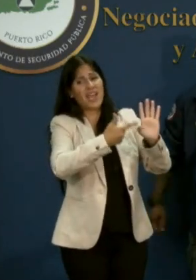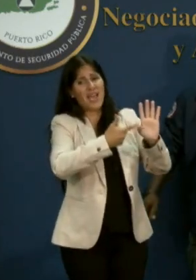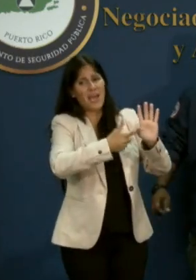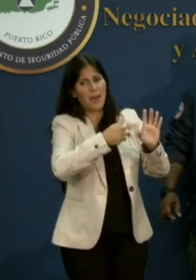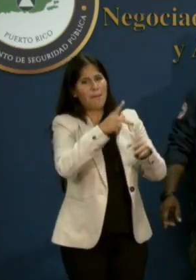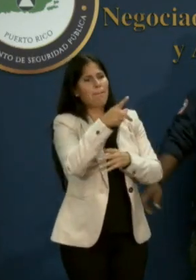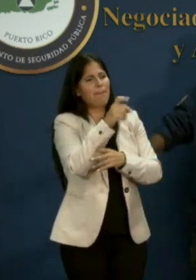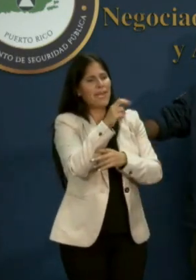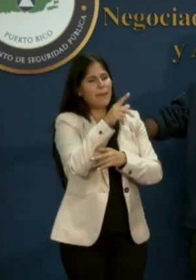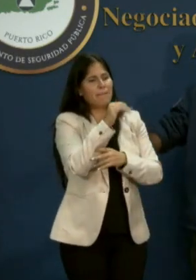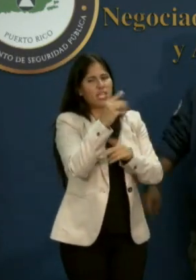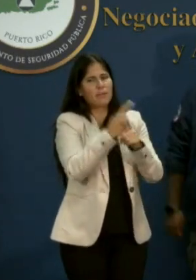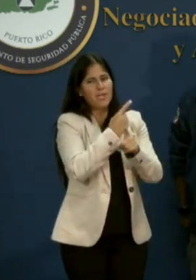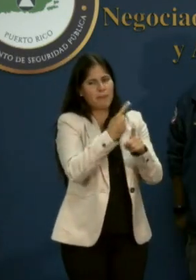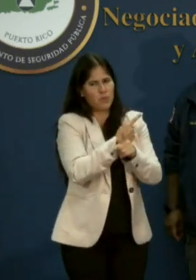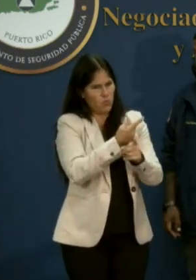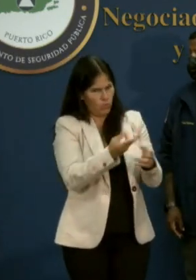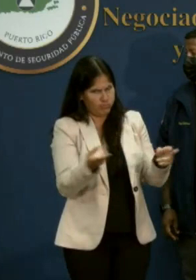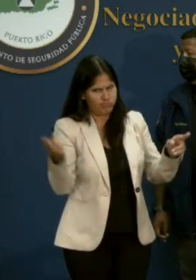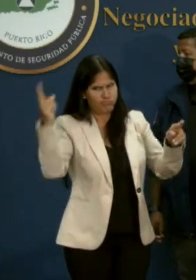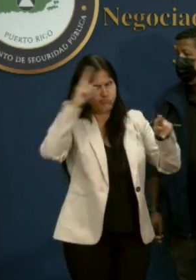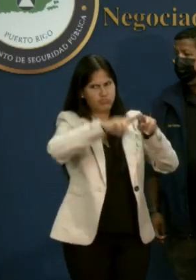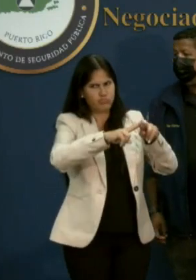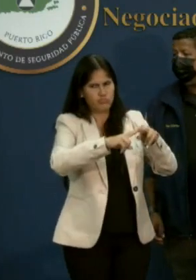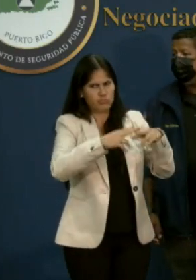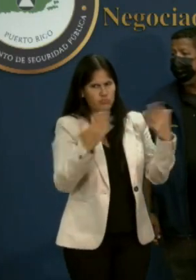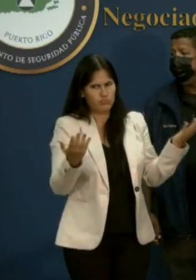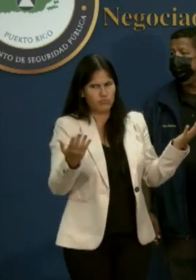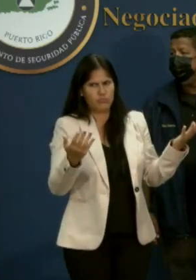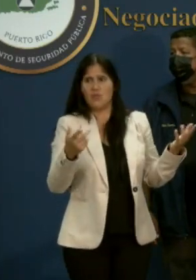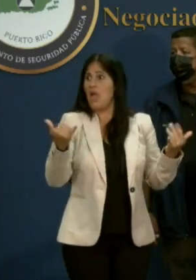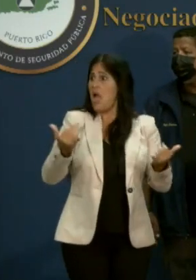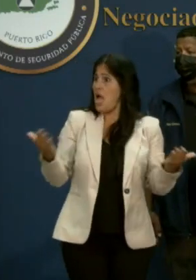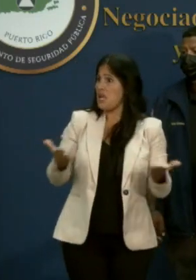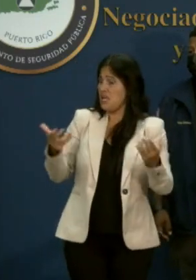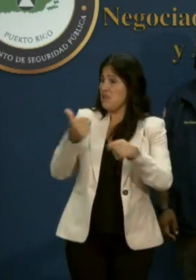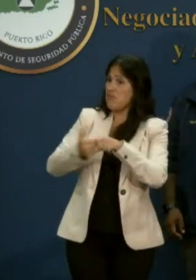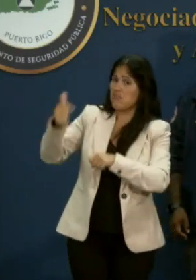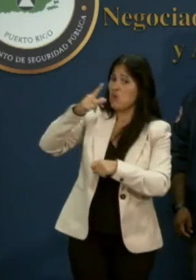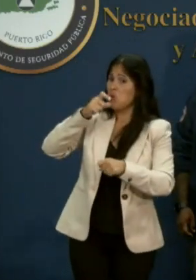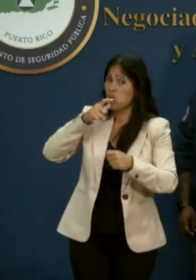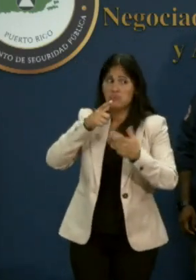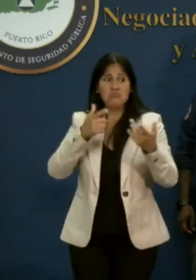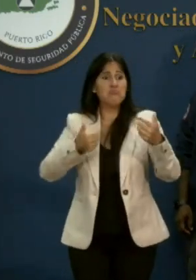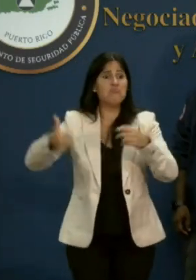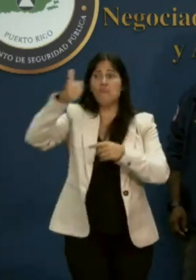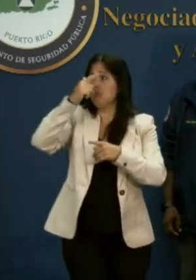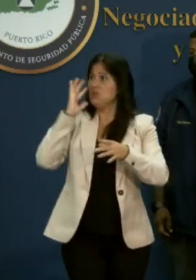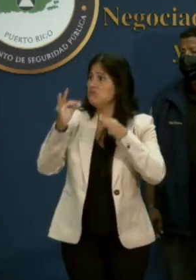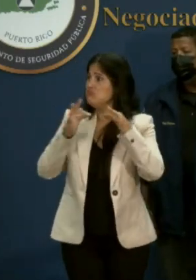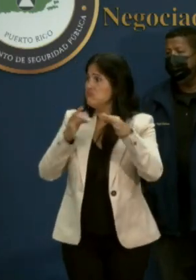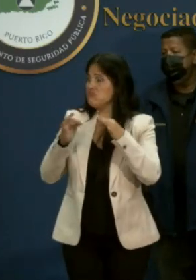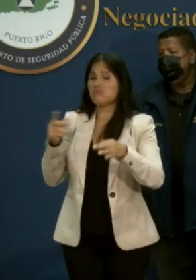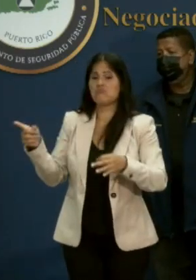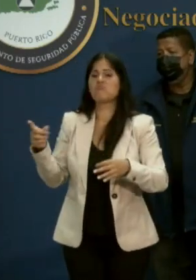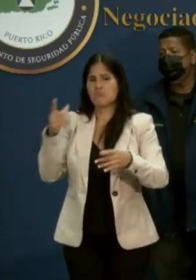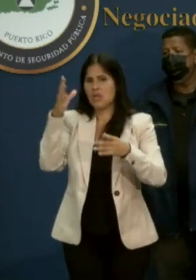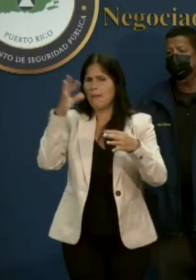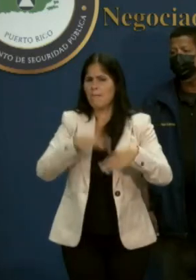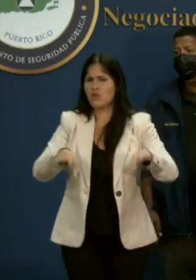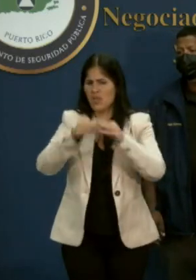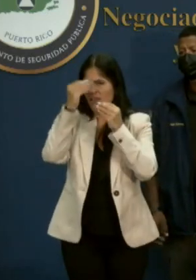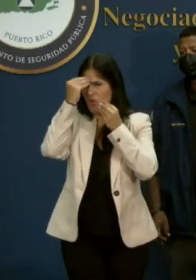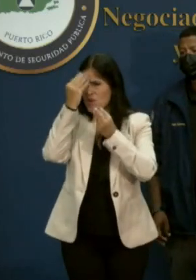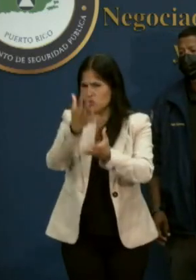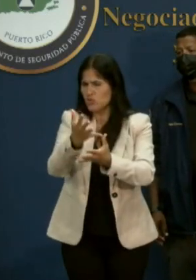responder? Está aquí el secretario, así que adelante, secretario. Ahora, es importante que la información se le someta